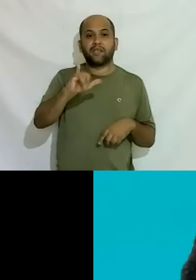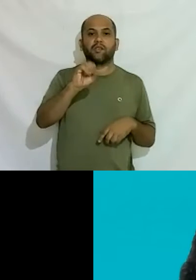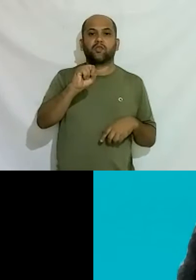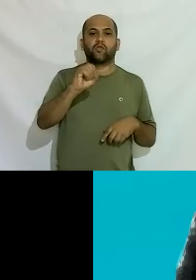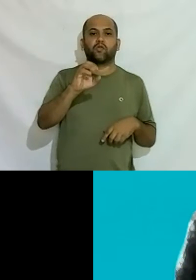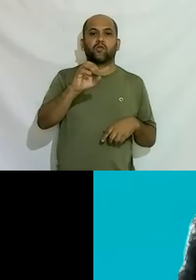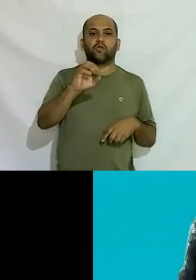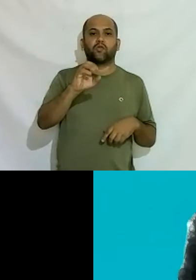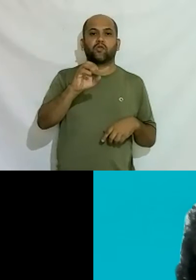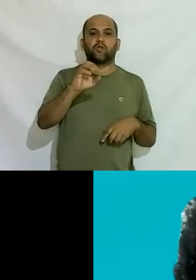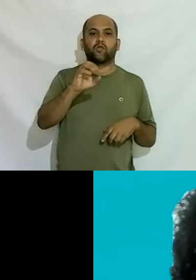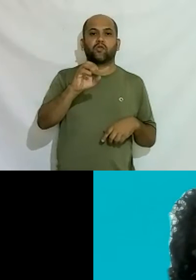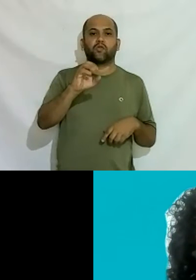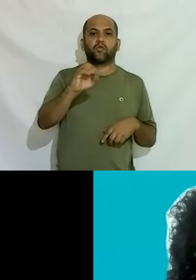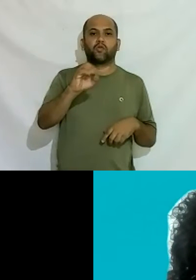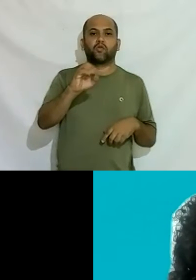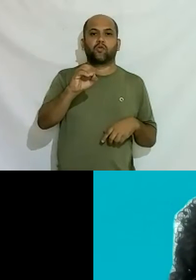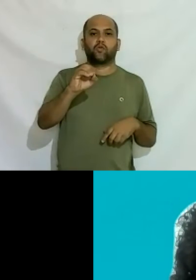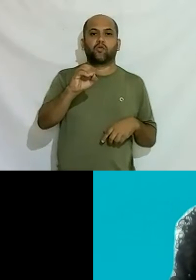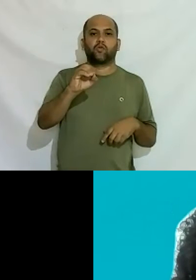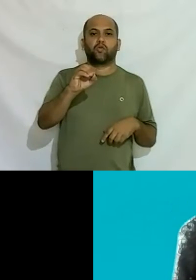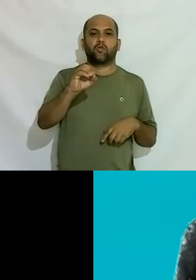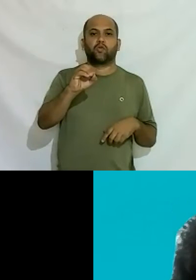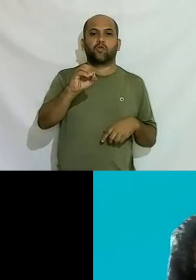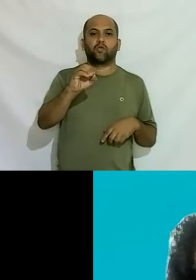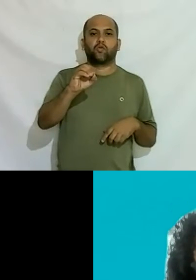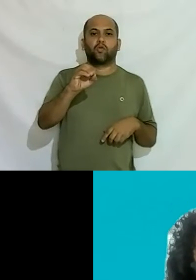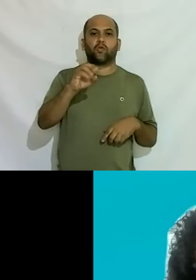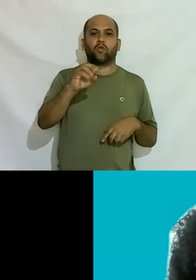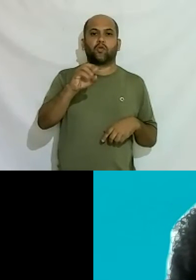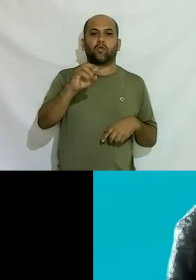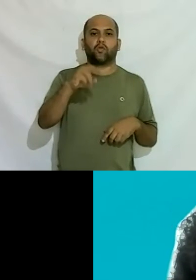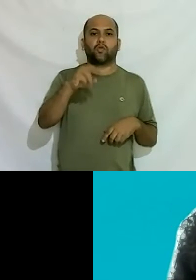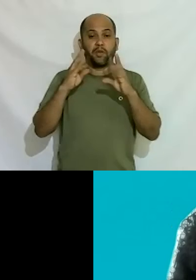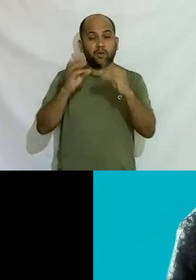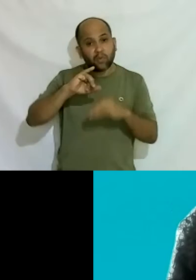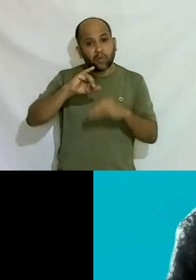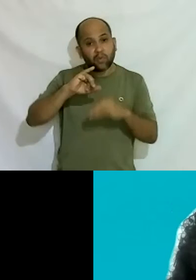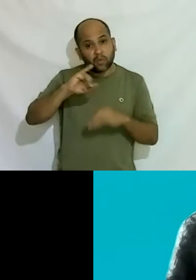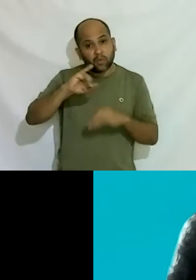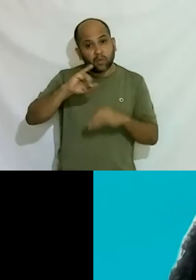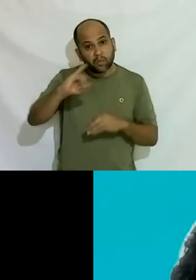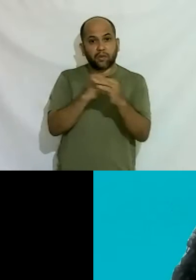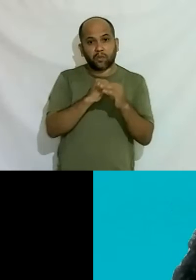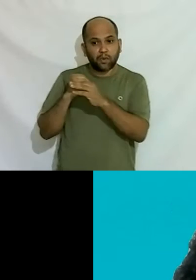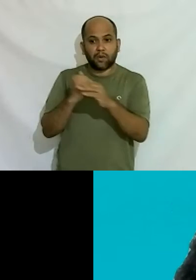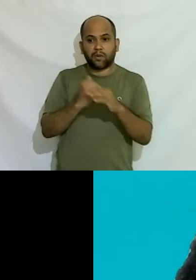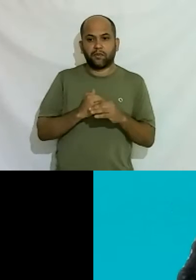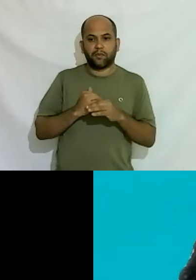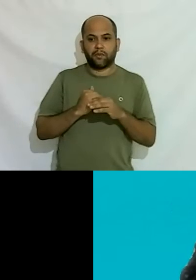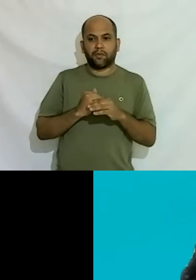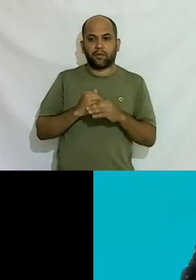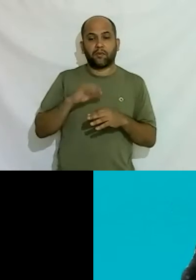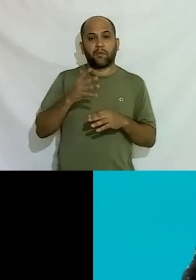que é a a direitos iguais para todos oportunidades iguais para todos pelo menos com